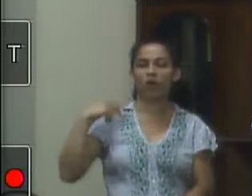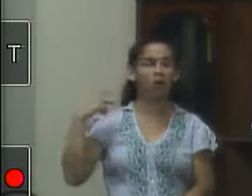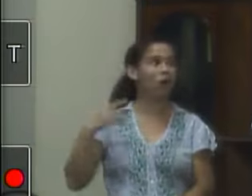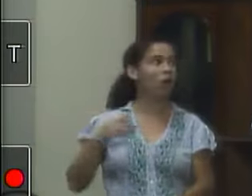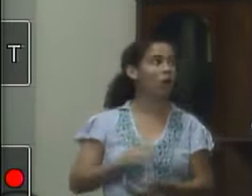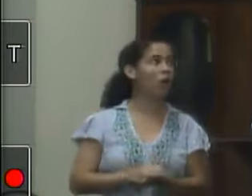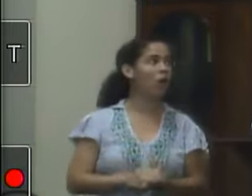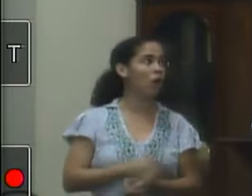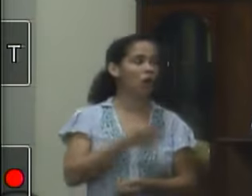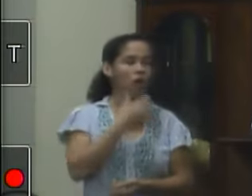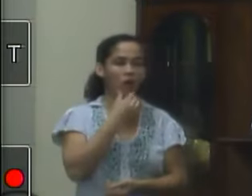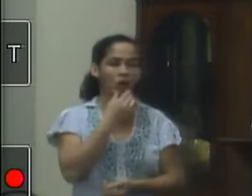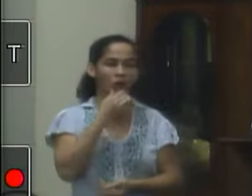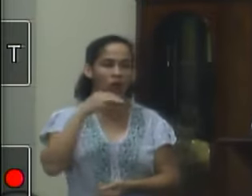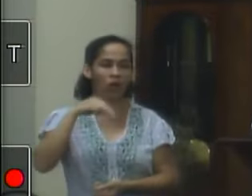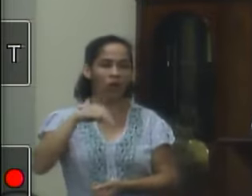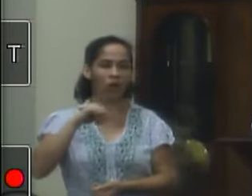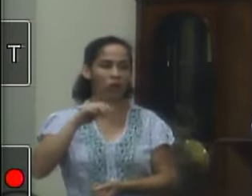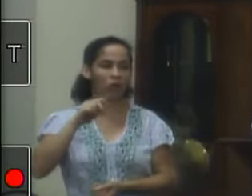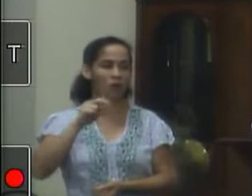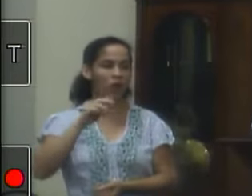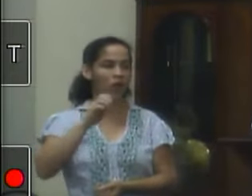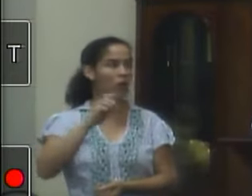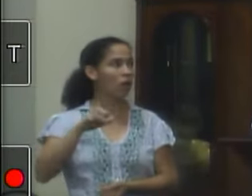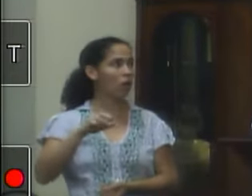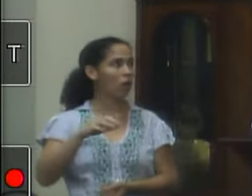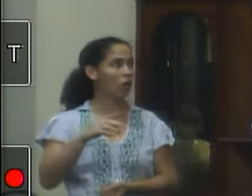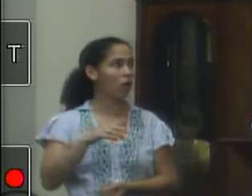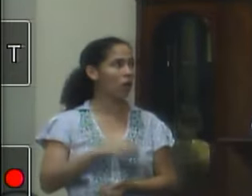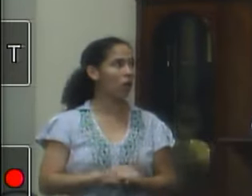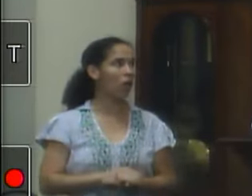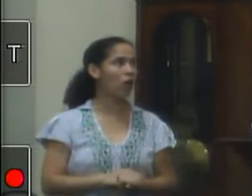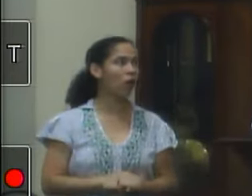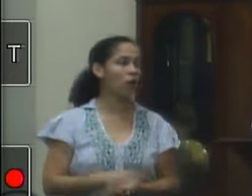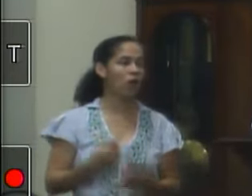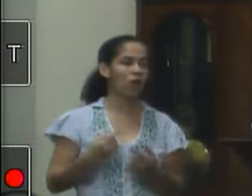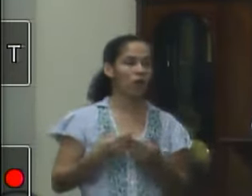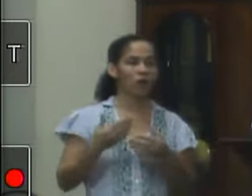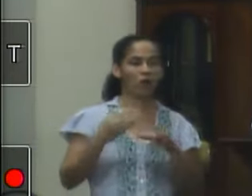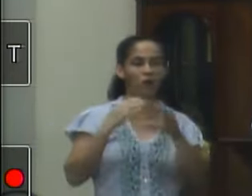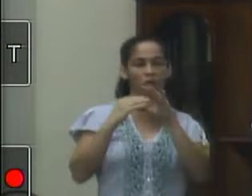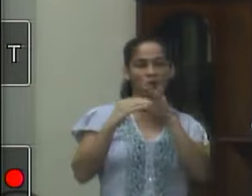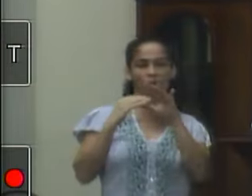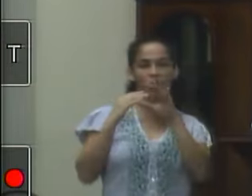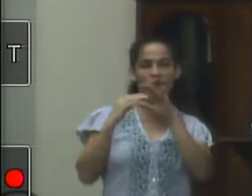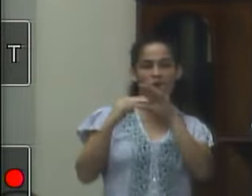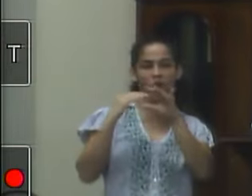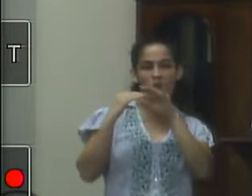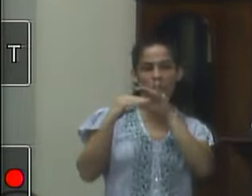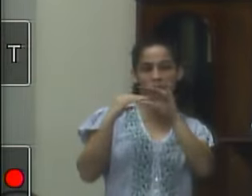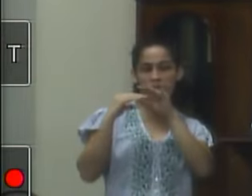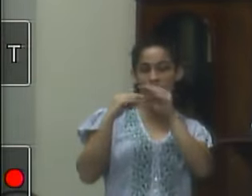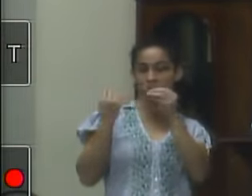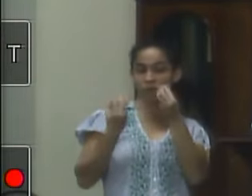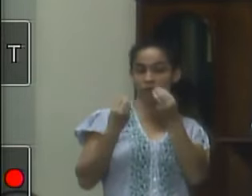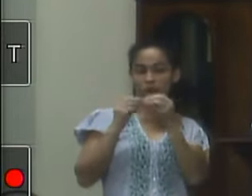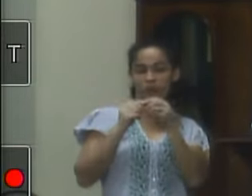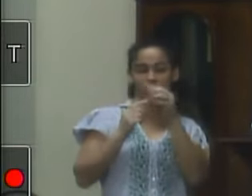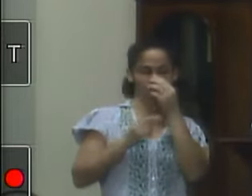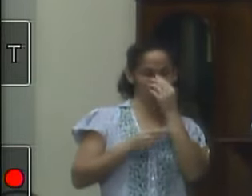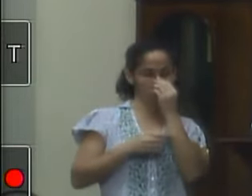ao senhor Miguel Pelegrini porque esse contato esse contato com